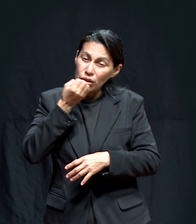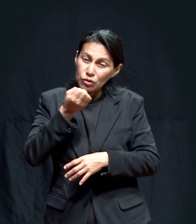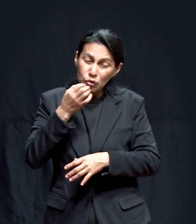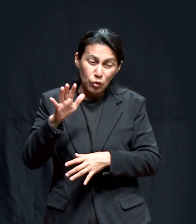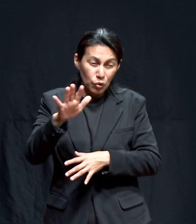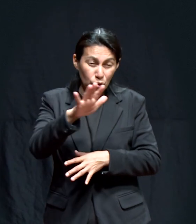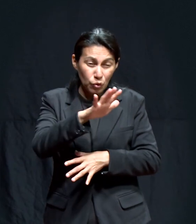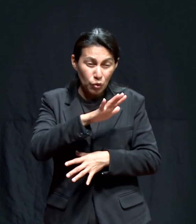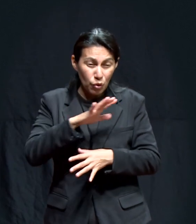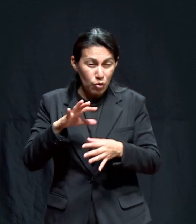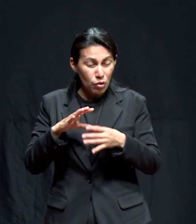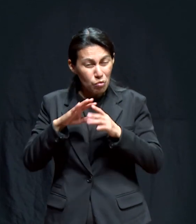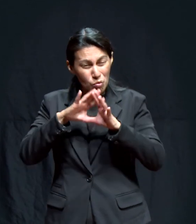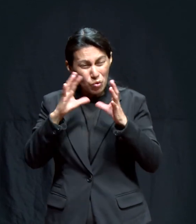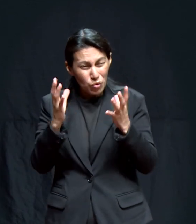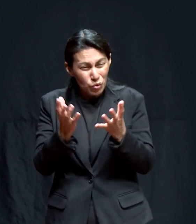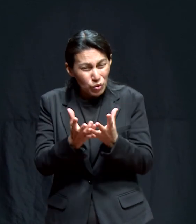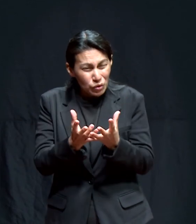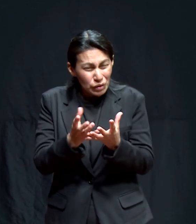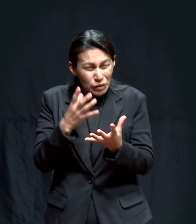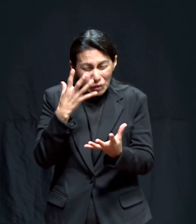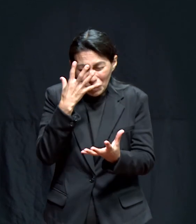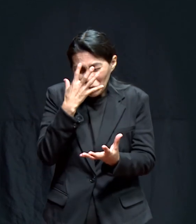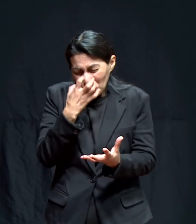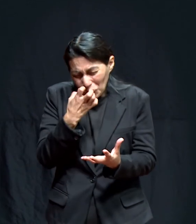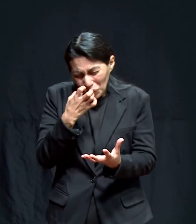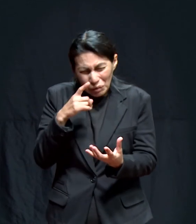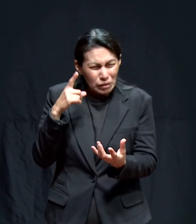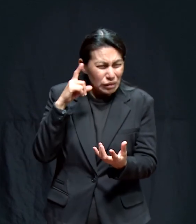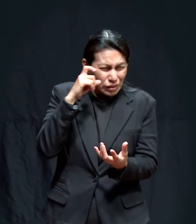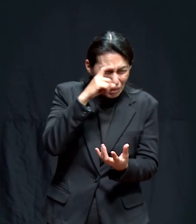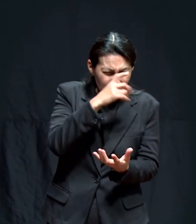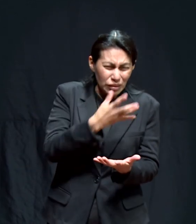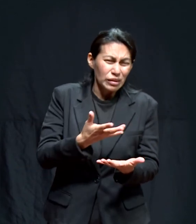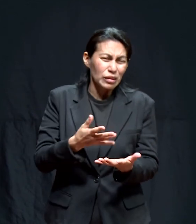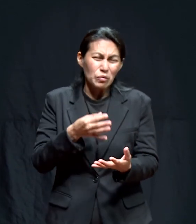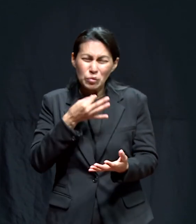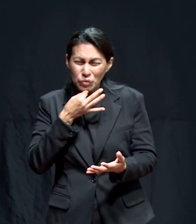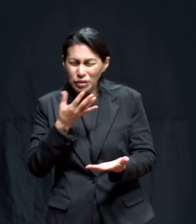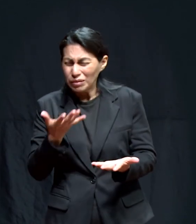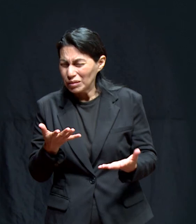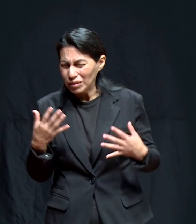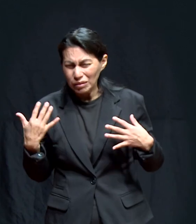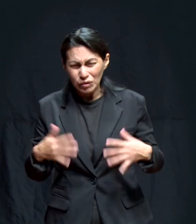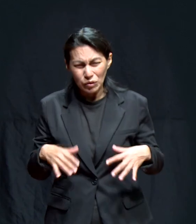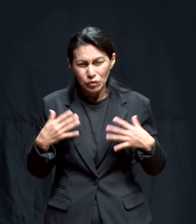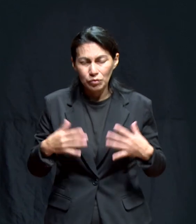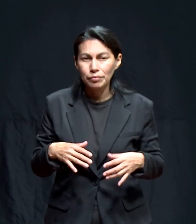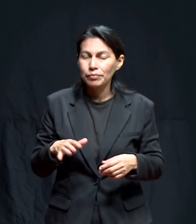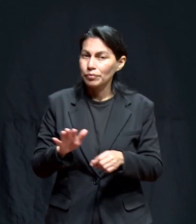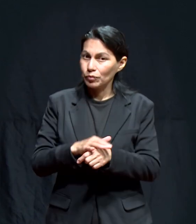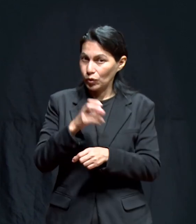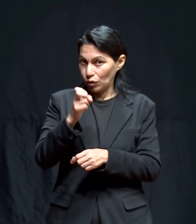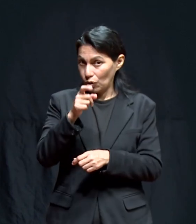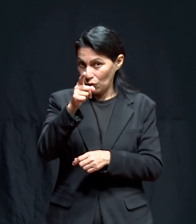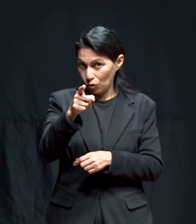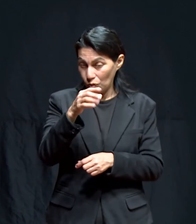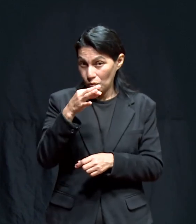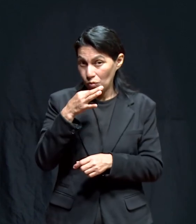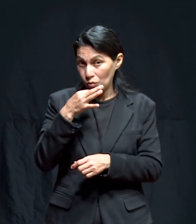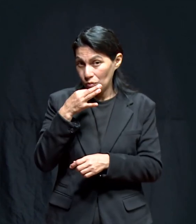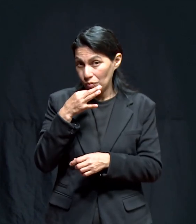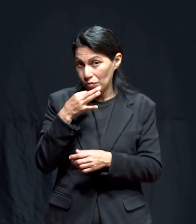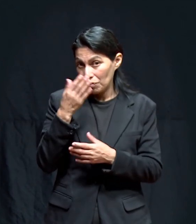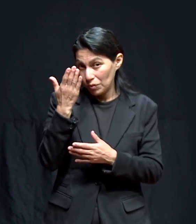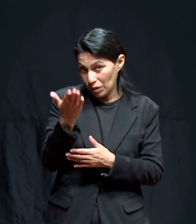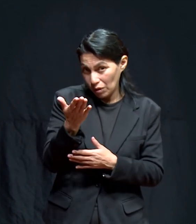que ilumine al mundo especialmente en estos tiempos tan difíciles por eso envía tus pedidos de oración